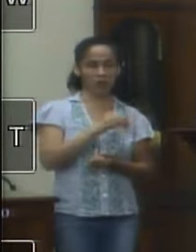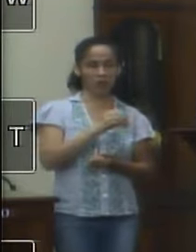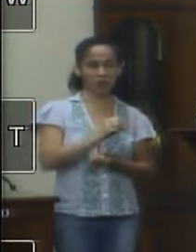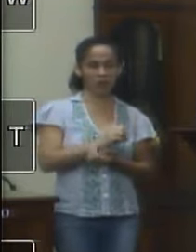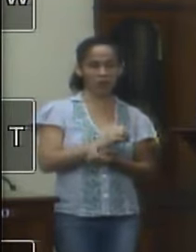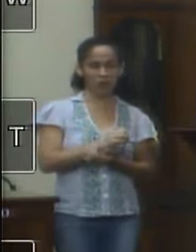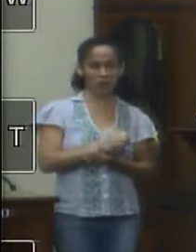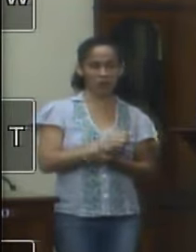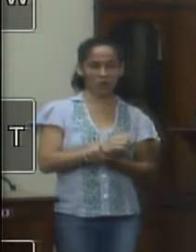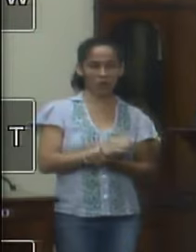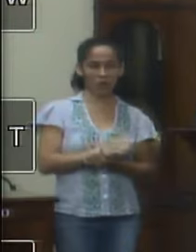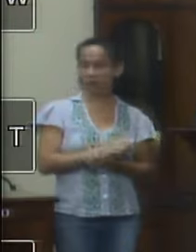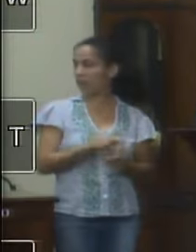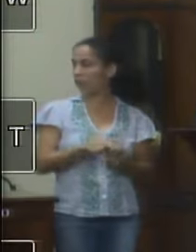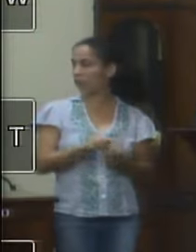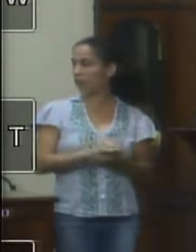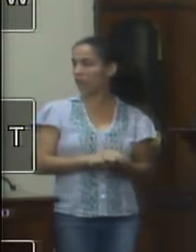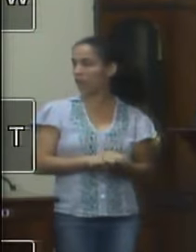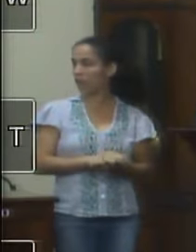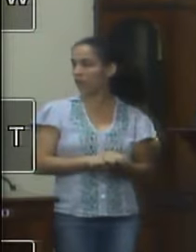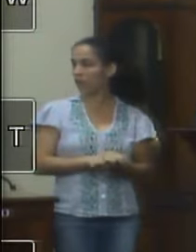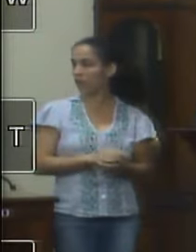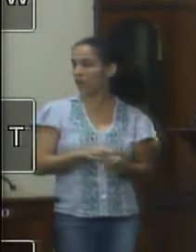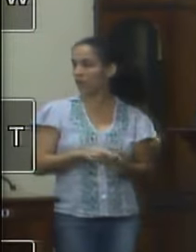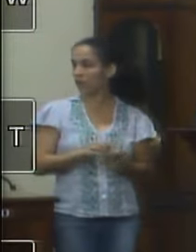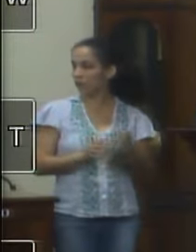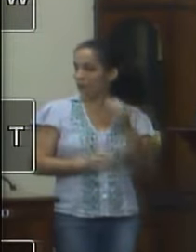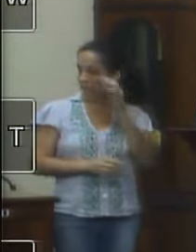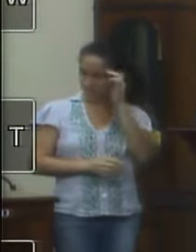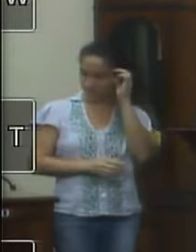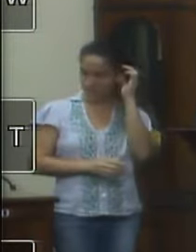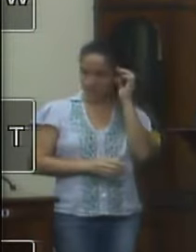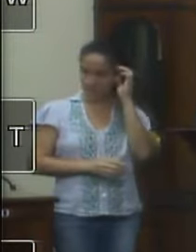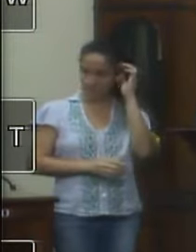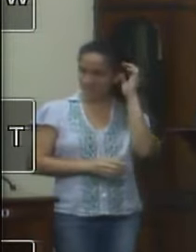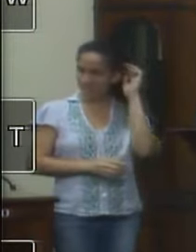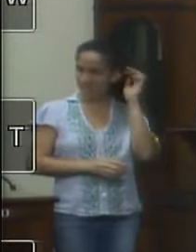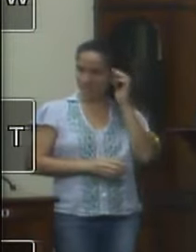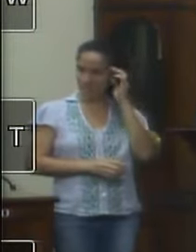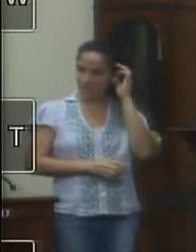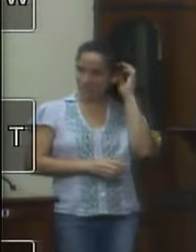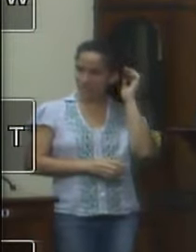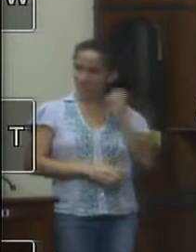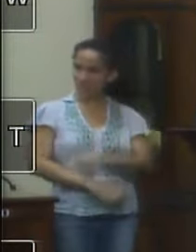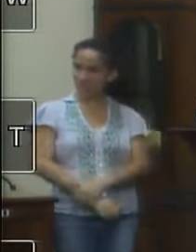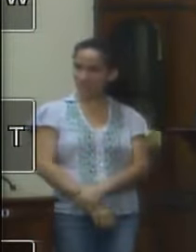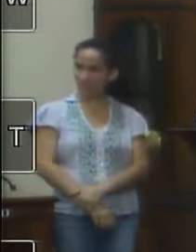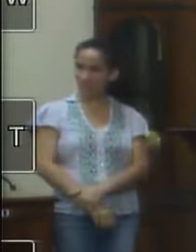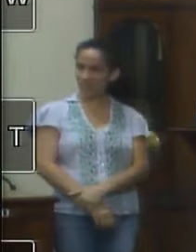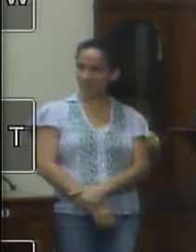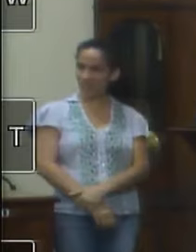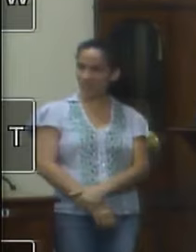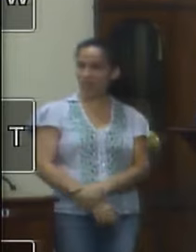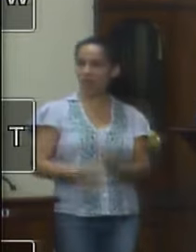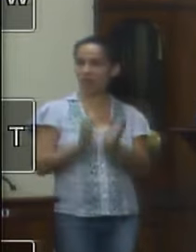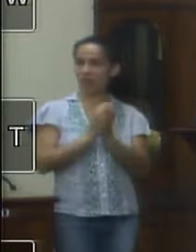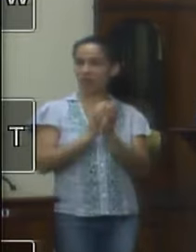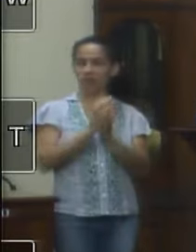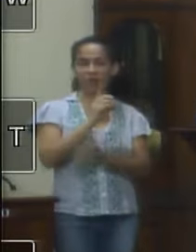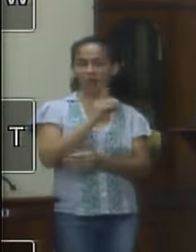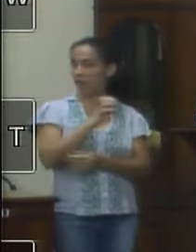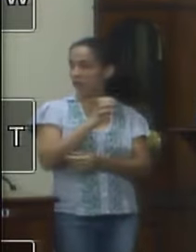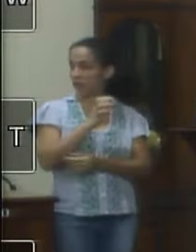não não sei foi a comissão e tal mas assim a comissão de previdência eu